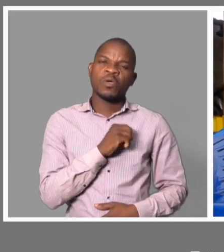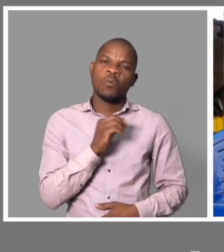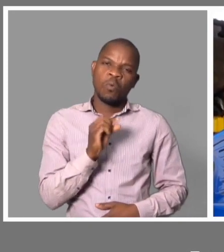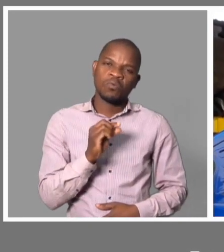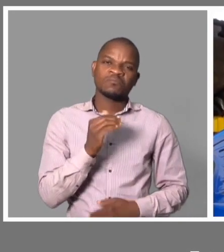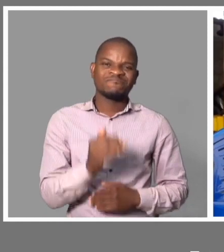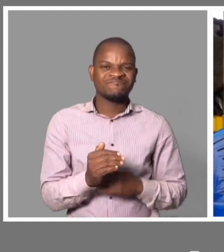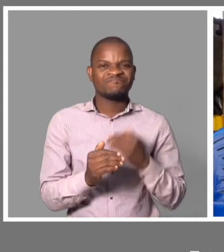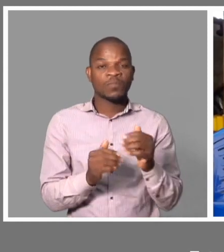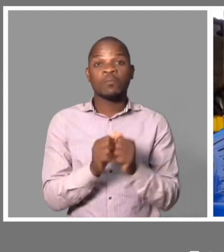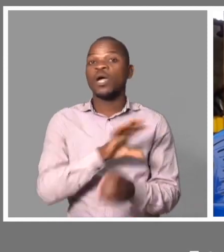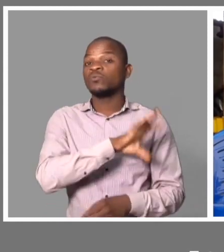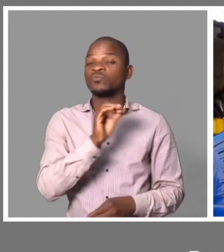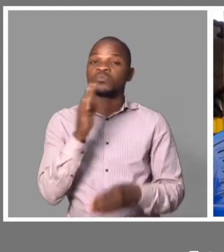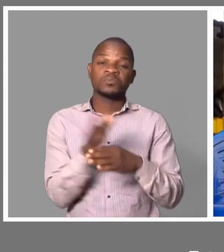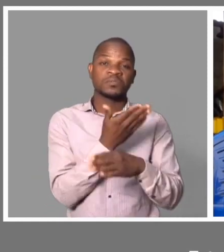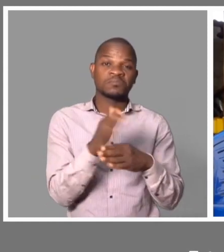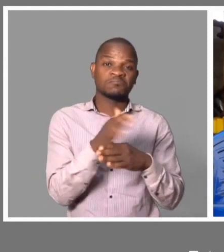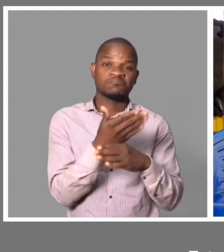Estou tentando até agora, ainda não terminei.